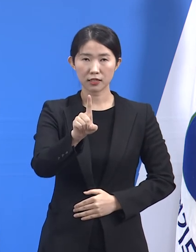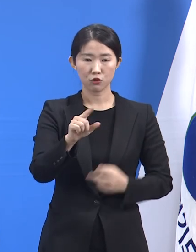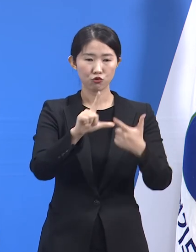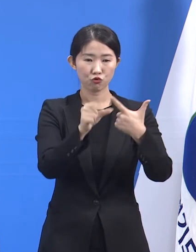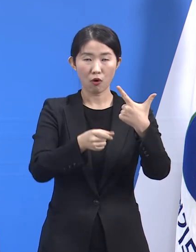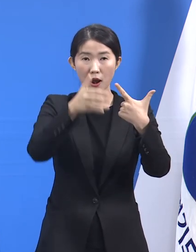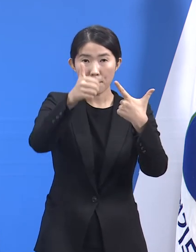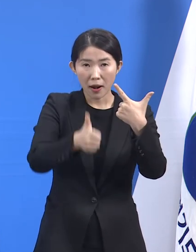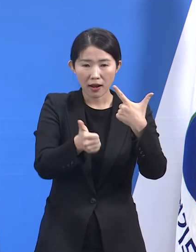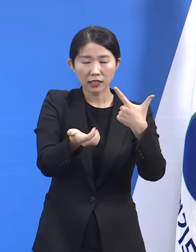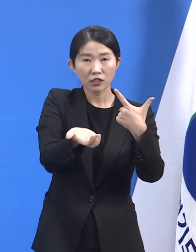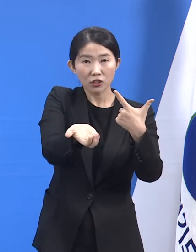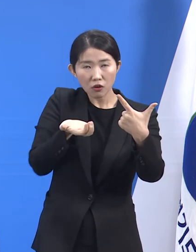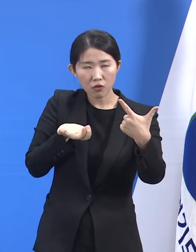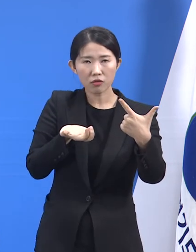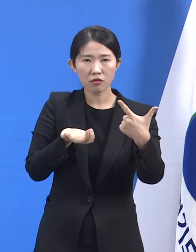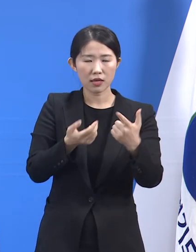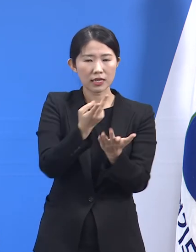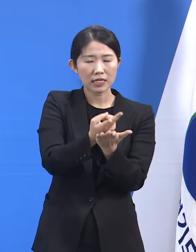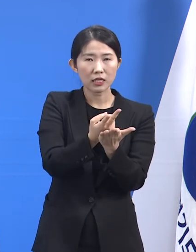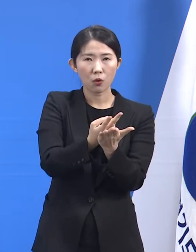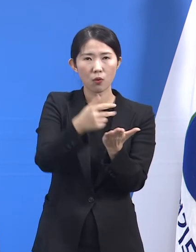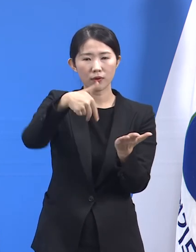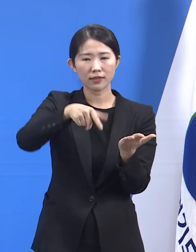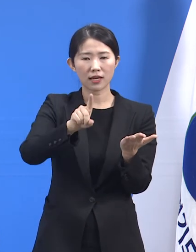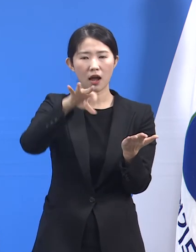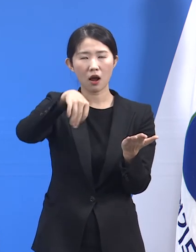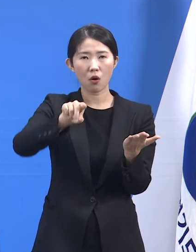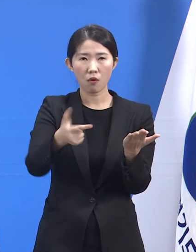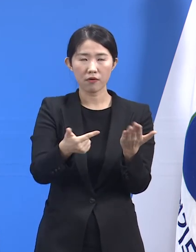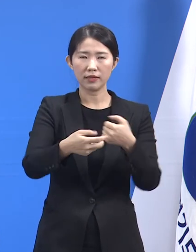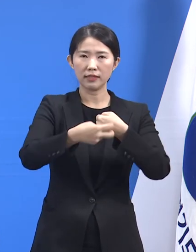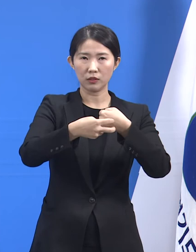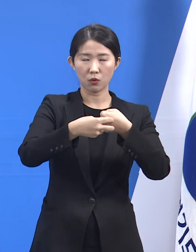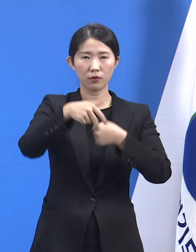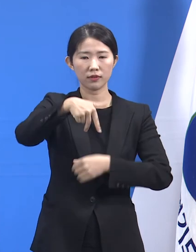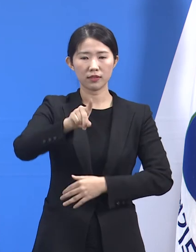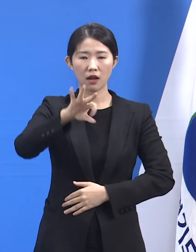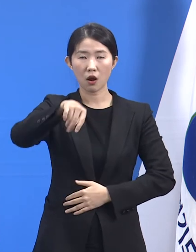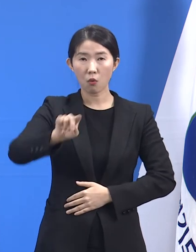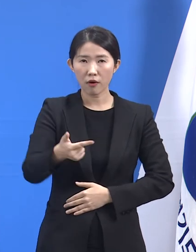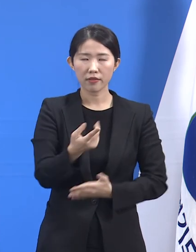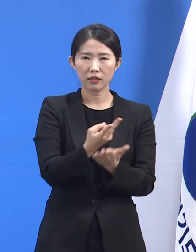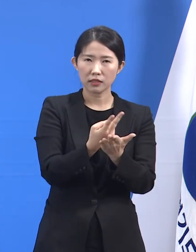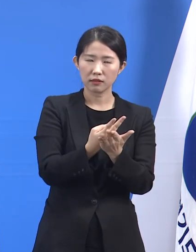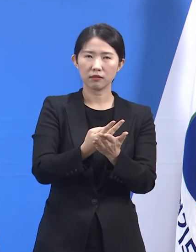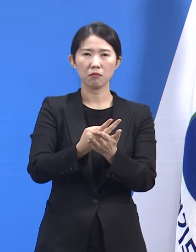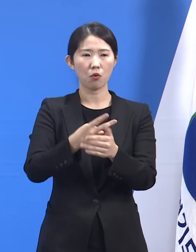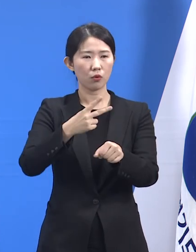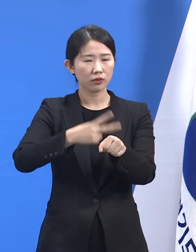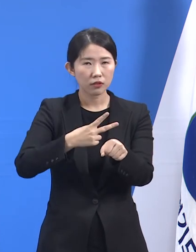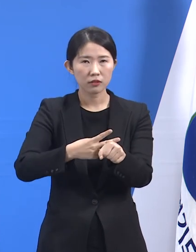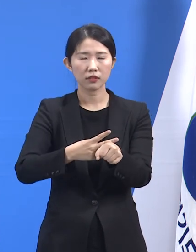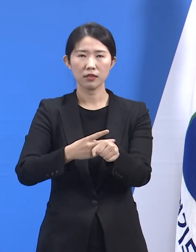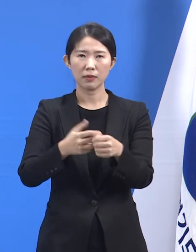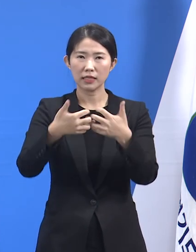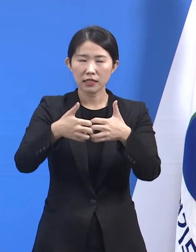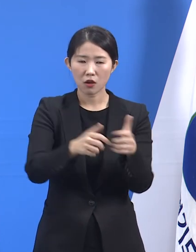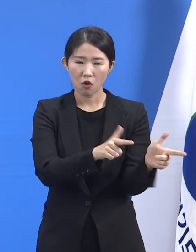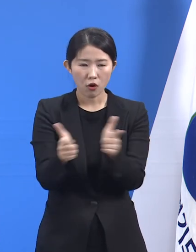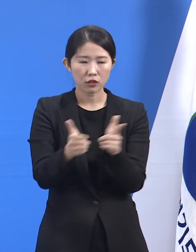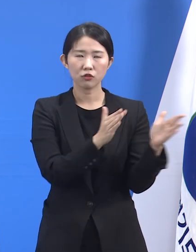더 확충하는 계획을 구체적으로 준비하는 일 그리고 감염 취약시설을 효율적으로 보호하는 전략을